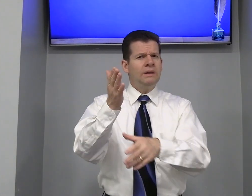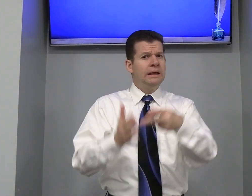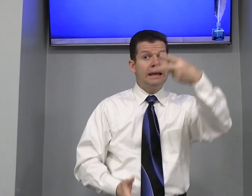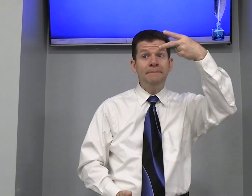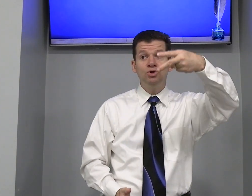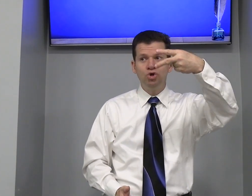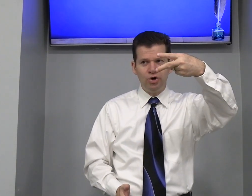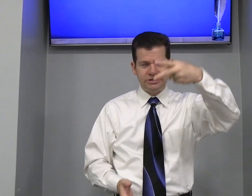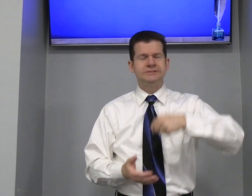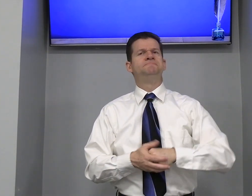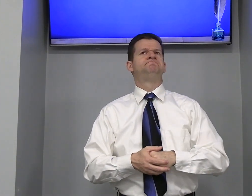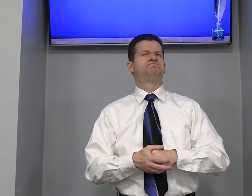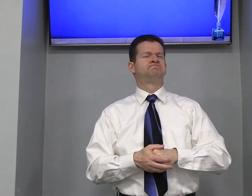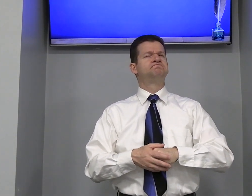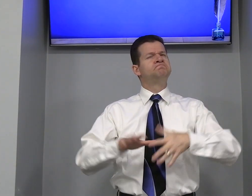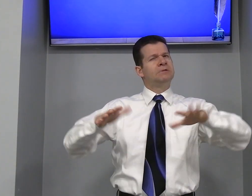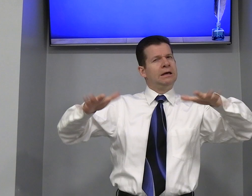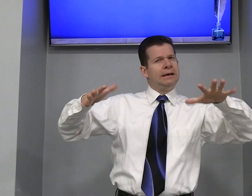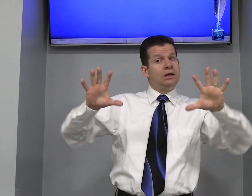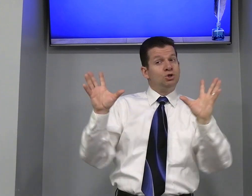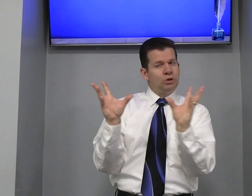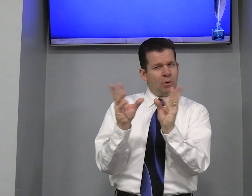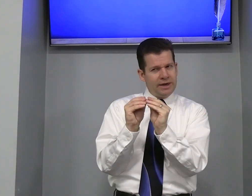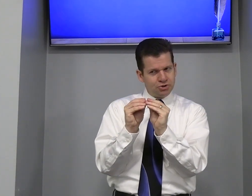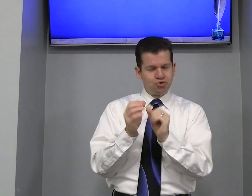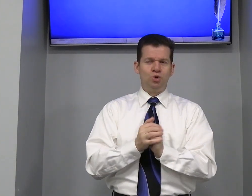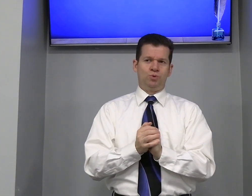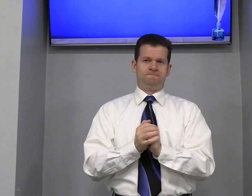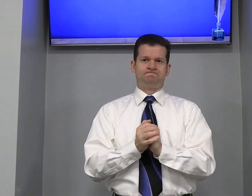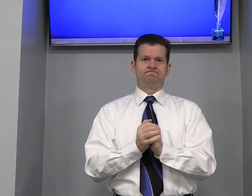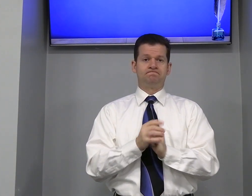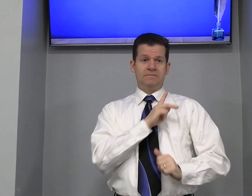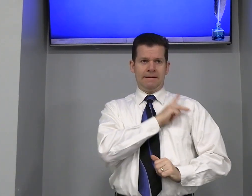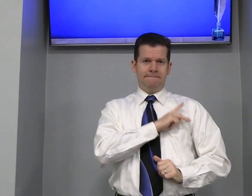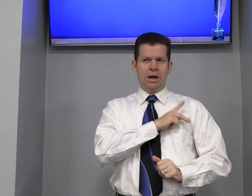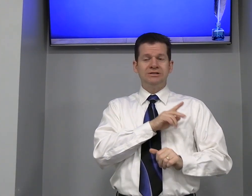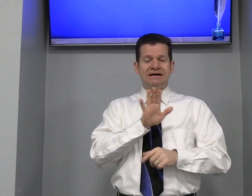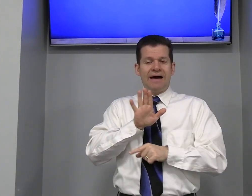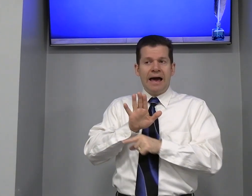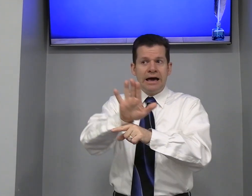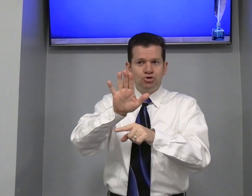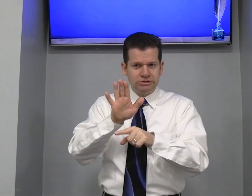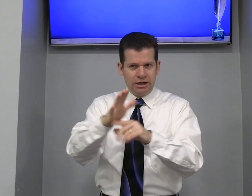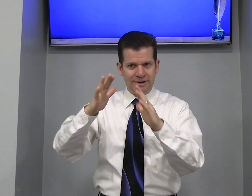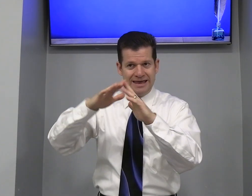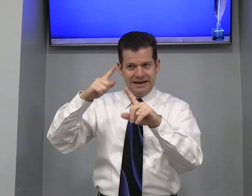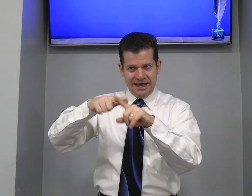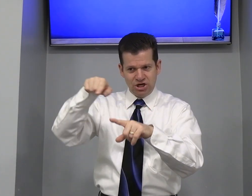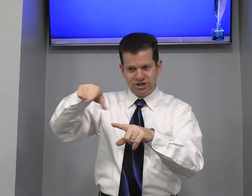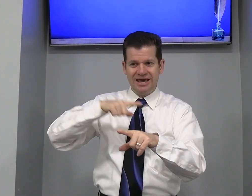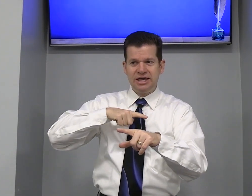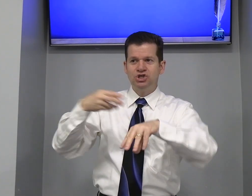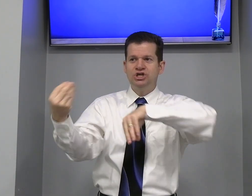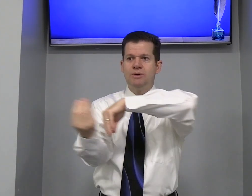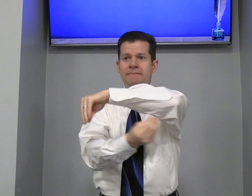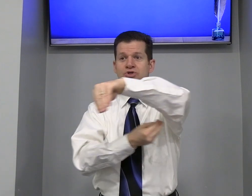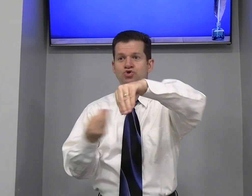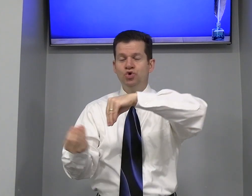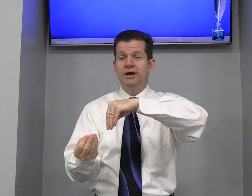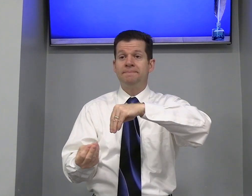Capítulo 2 Então, resumo Paulo estava ajudando a igreja Que tinha uma mistura